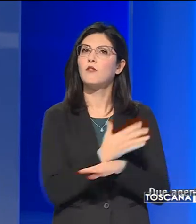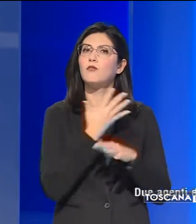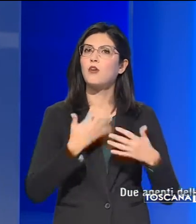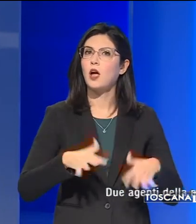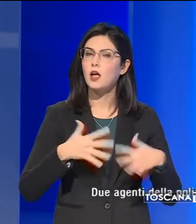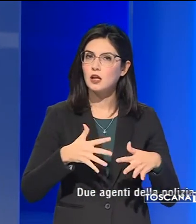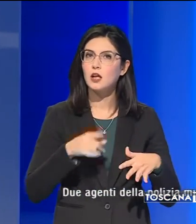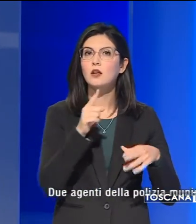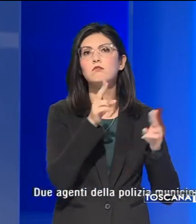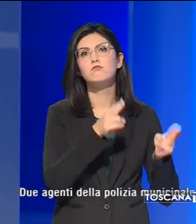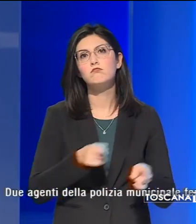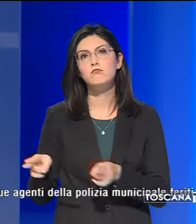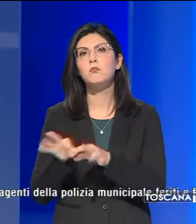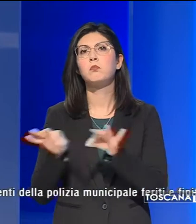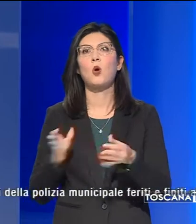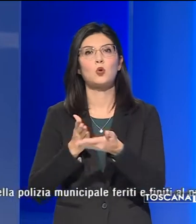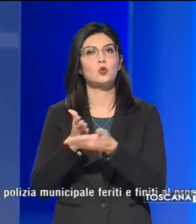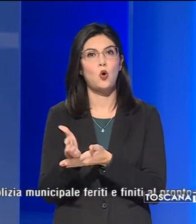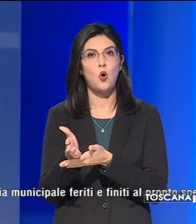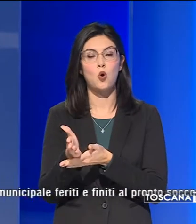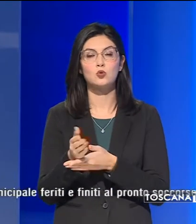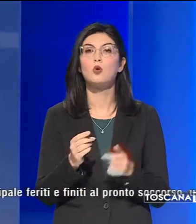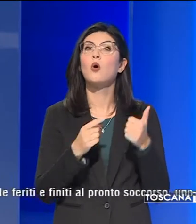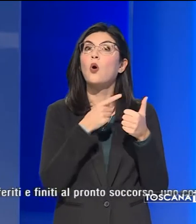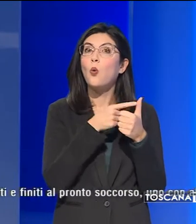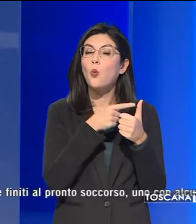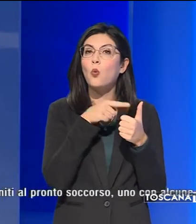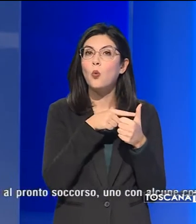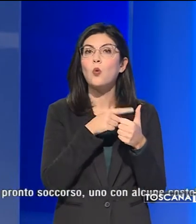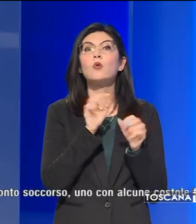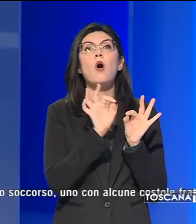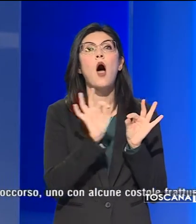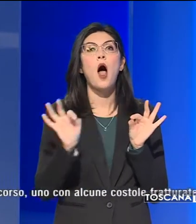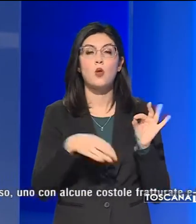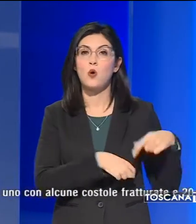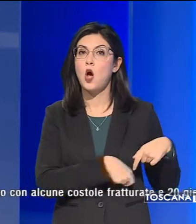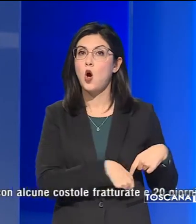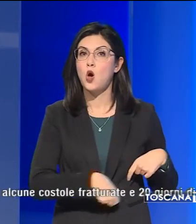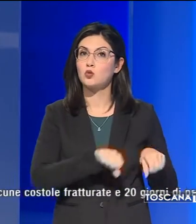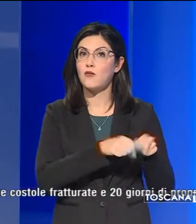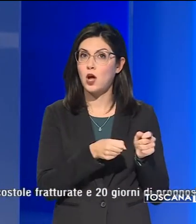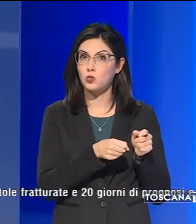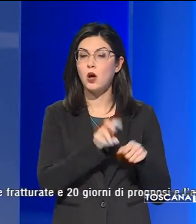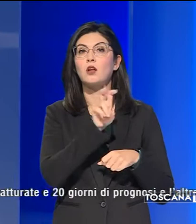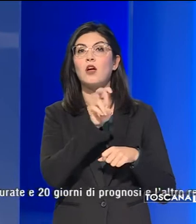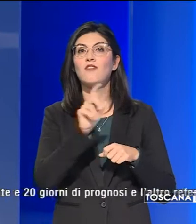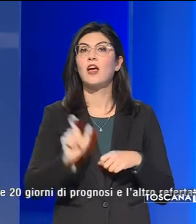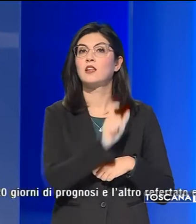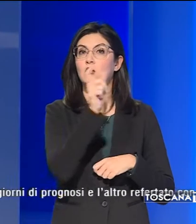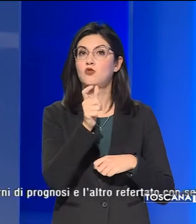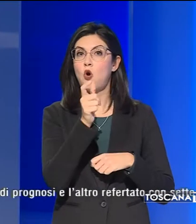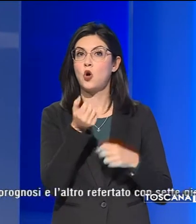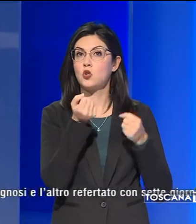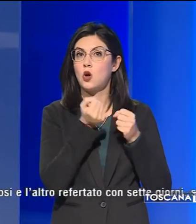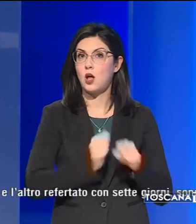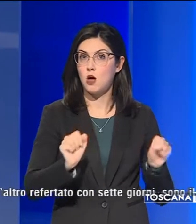finiti al pronto soccorso. Uno con alcune costole fratturate e 20 giorni di prognosi,